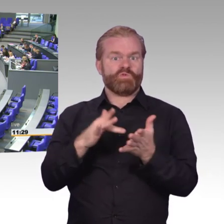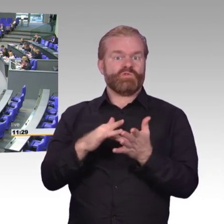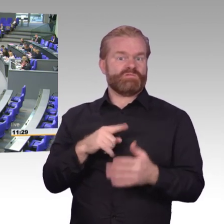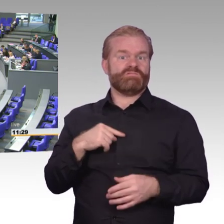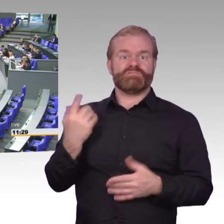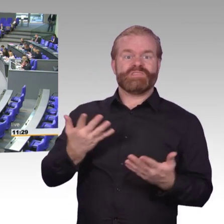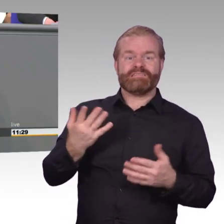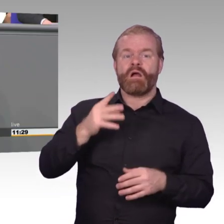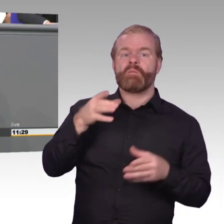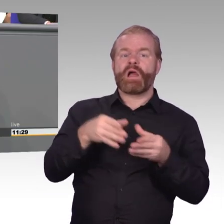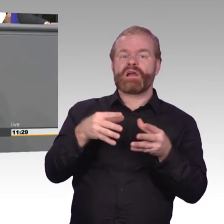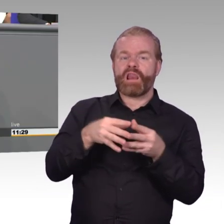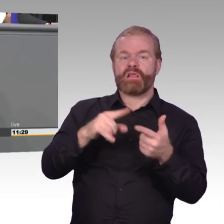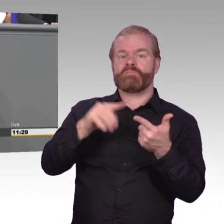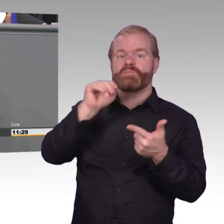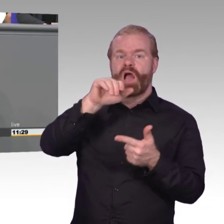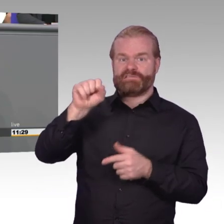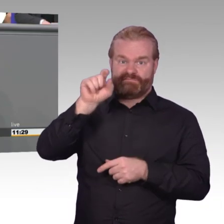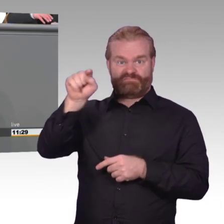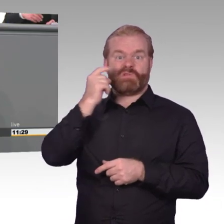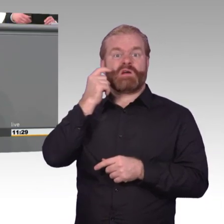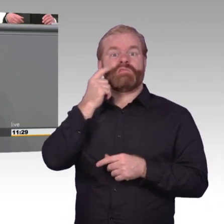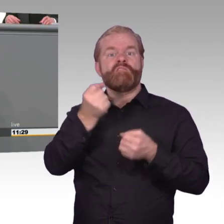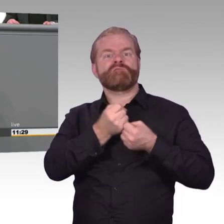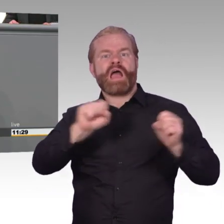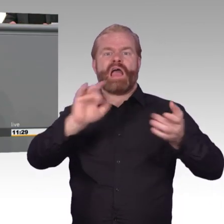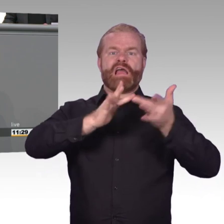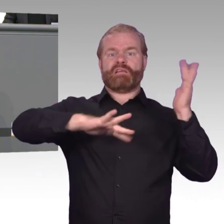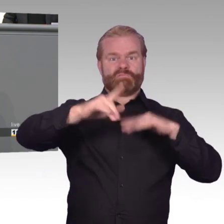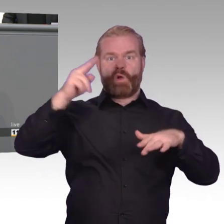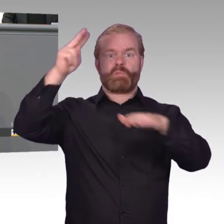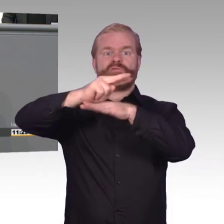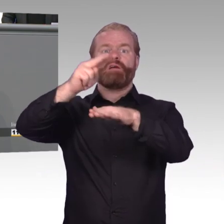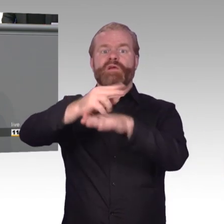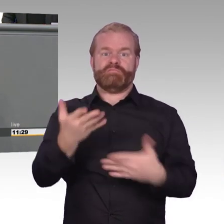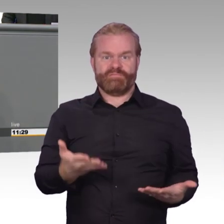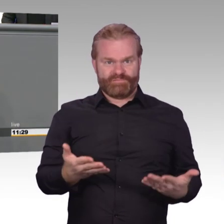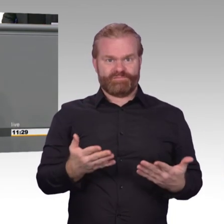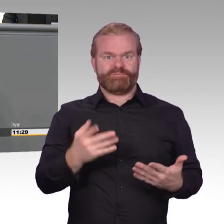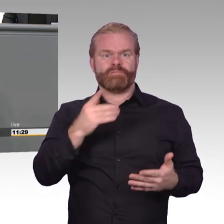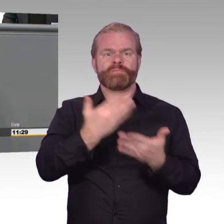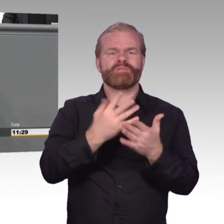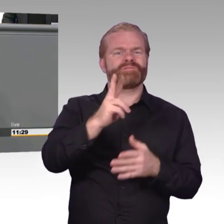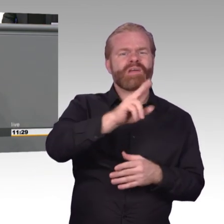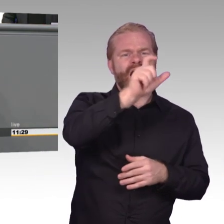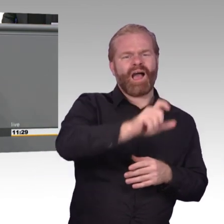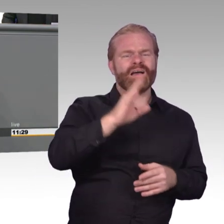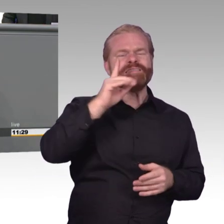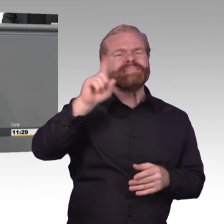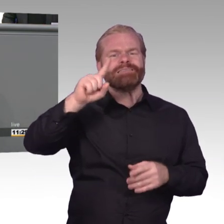steht für ein freies Internet ohne Meinungszensur, ohne NetzDG und ohne Uploadfilter. Das Grundrecht auf